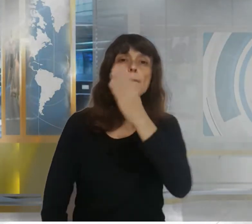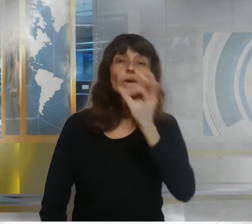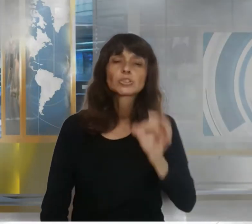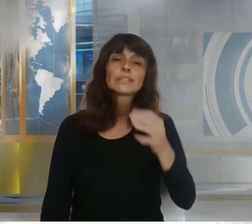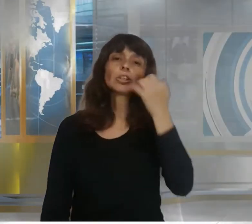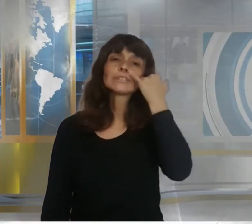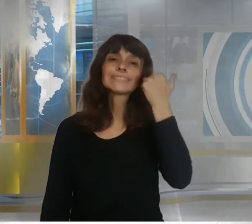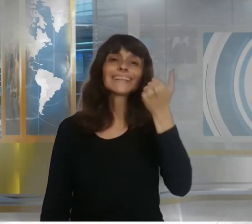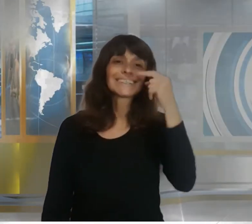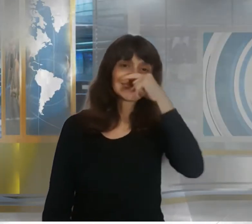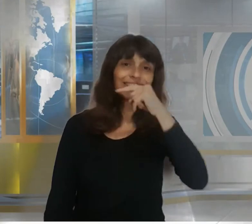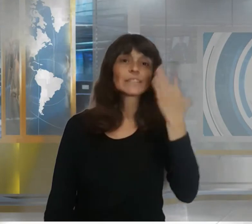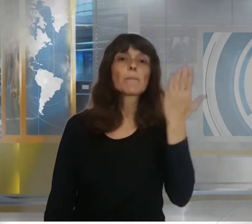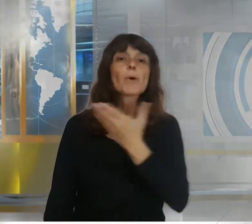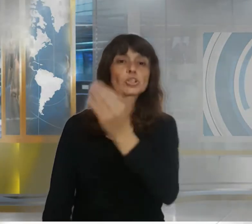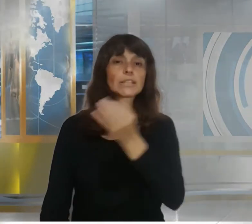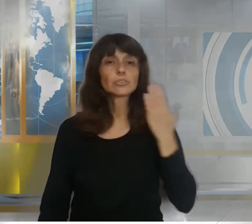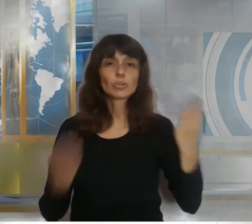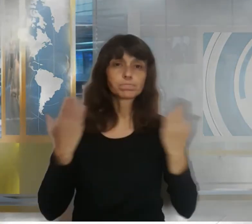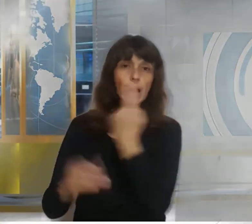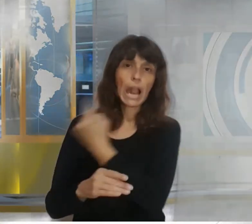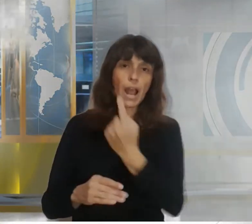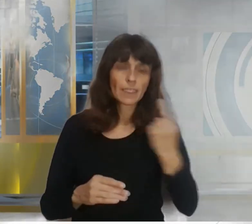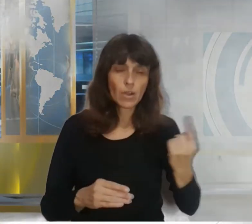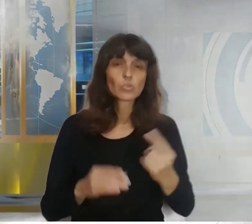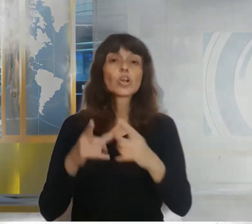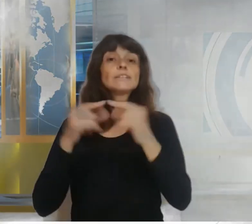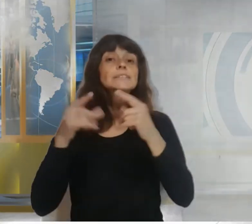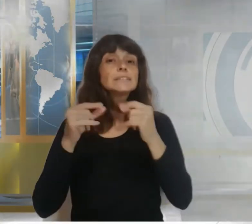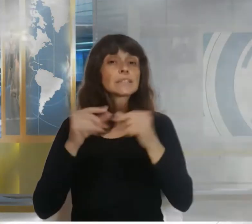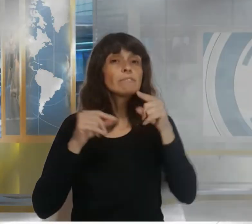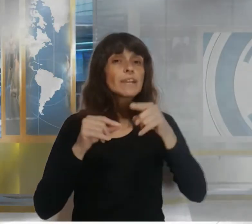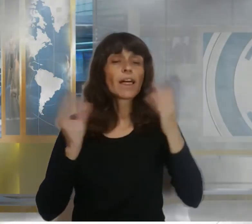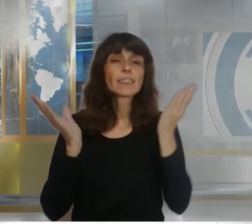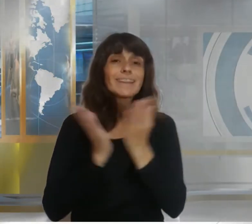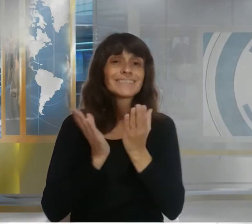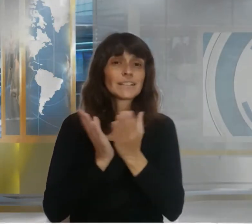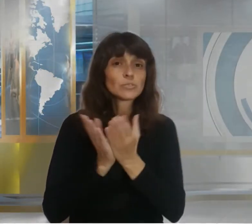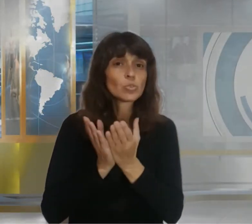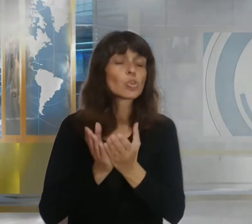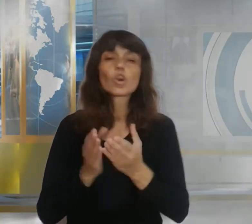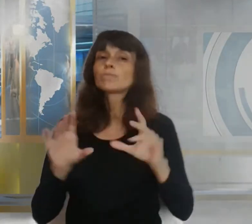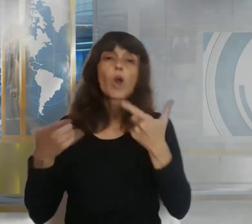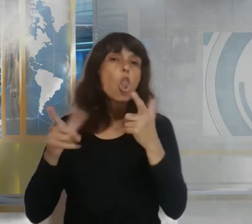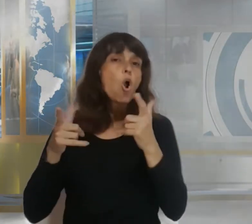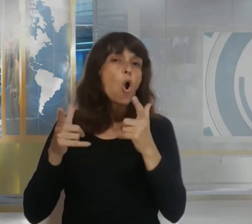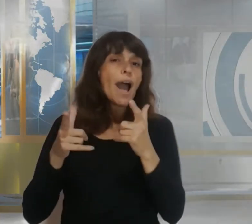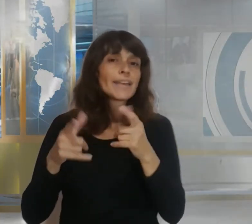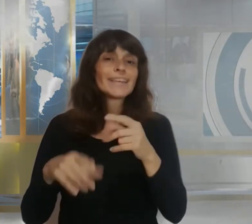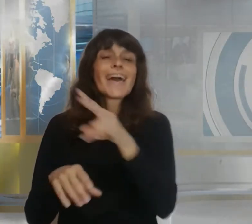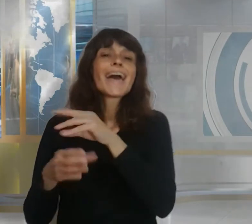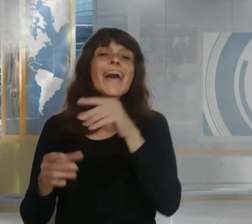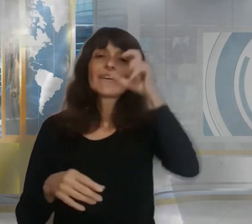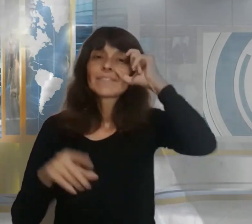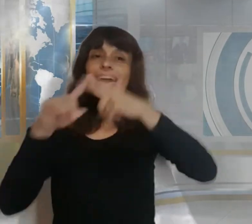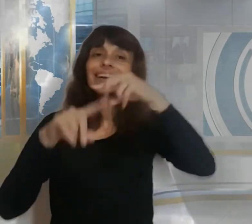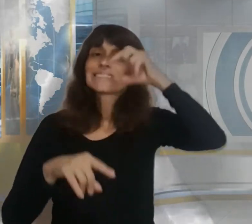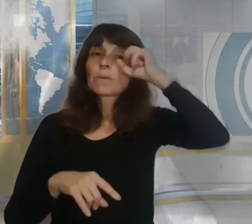del estudio no contemplan el costo de las expensas las cuales representan un promedio del 20% del